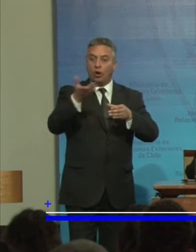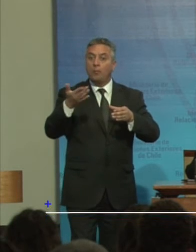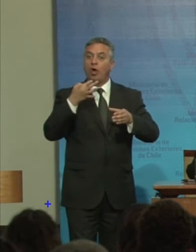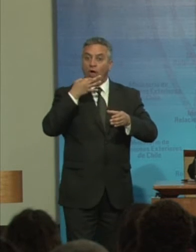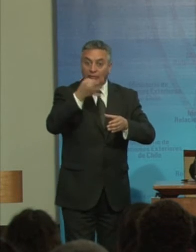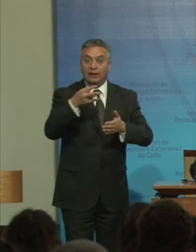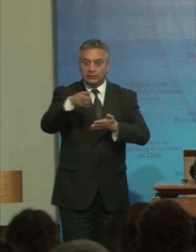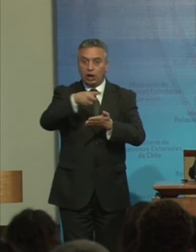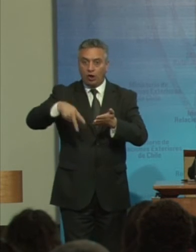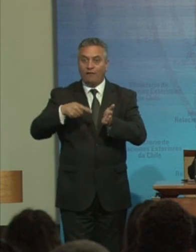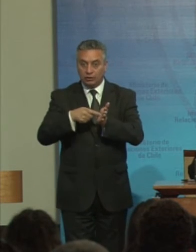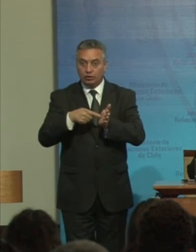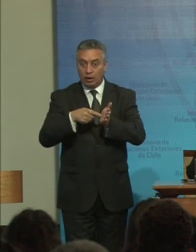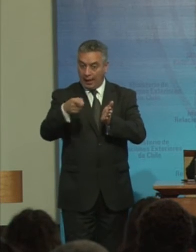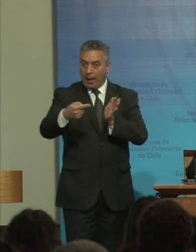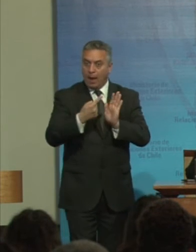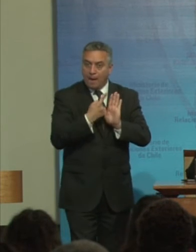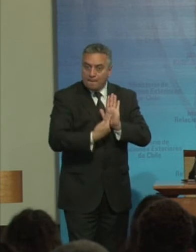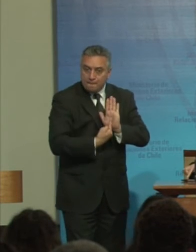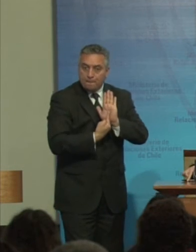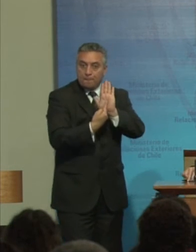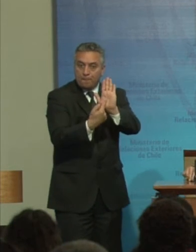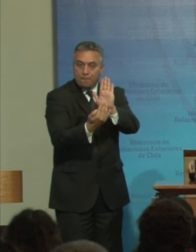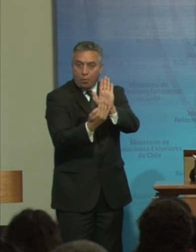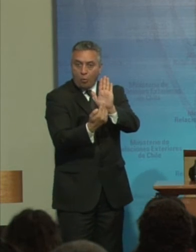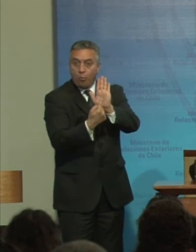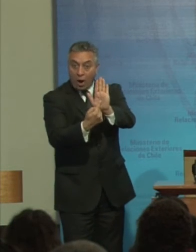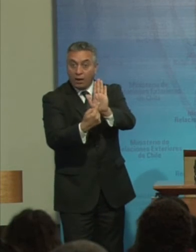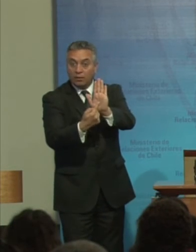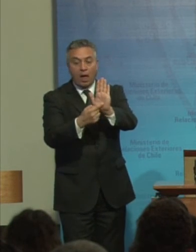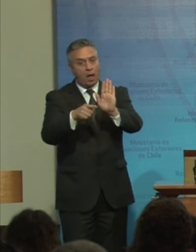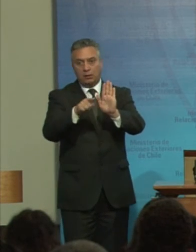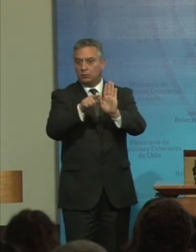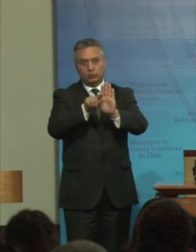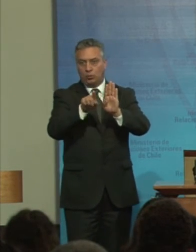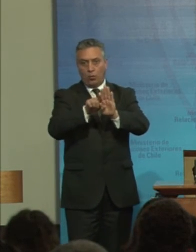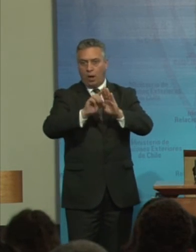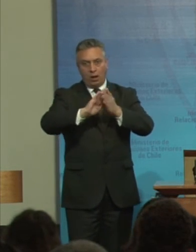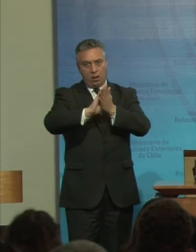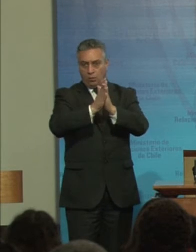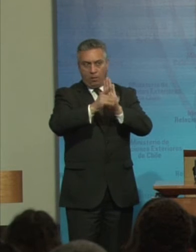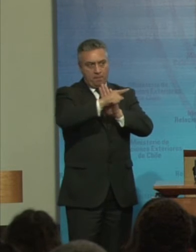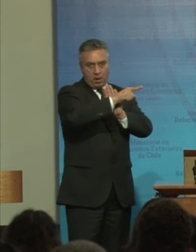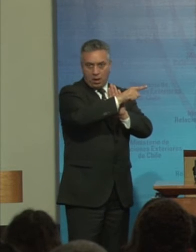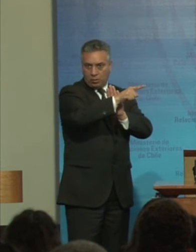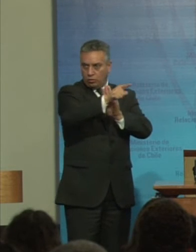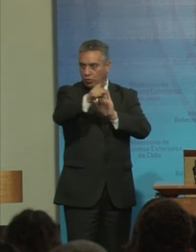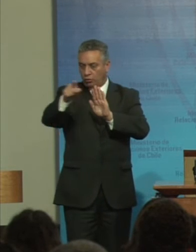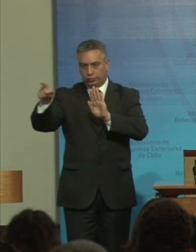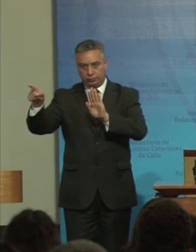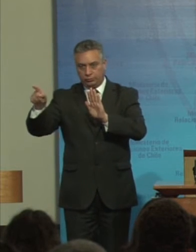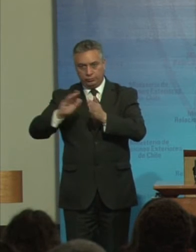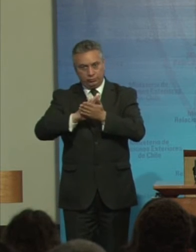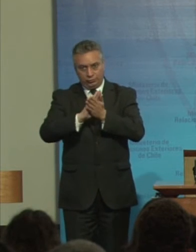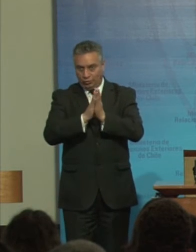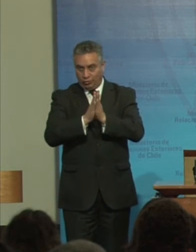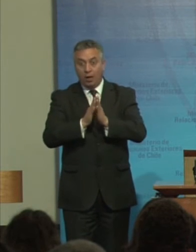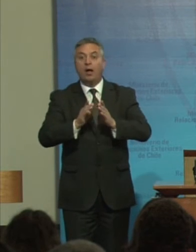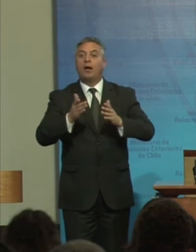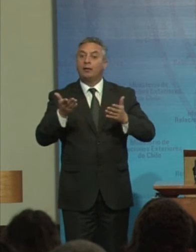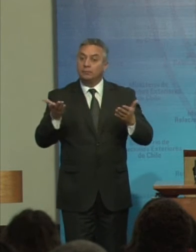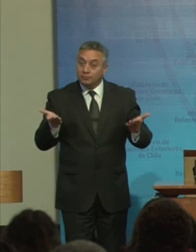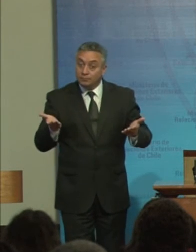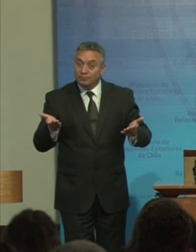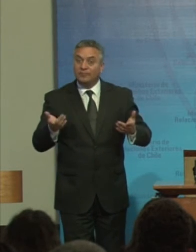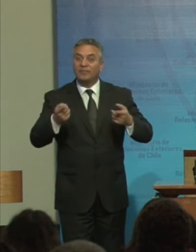Esta propuesta Es de carácter Transversal O sea Que se debe aplicar